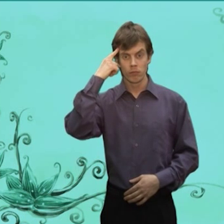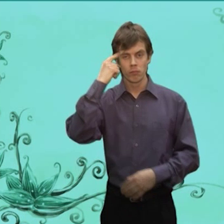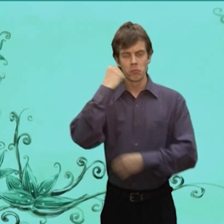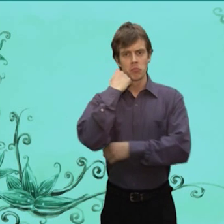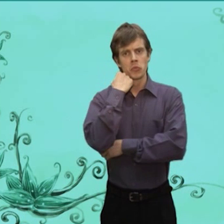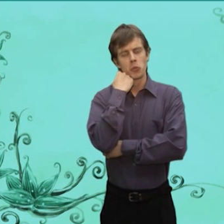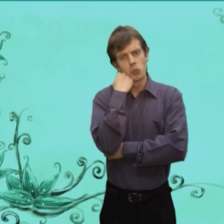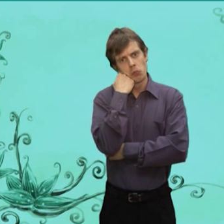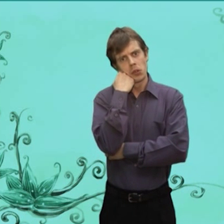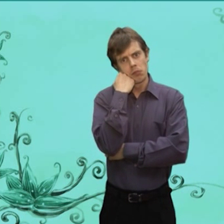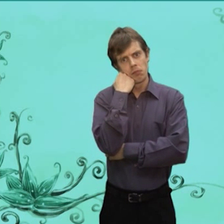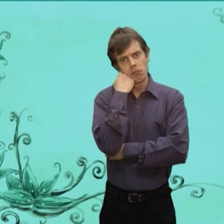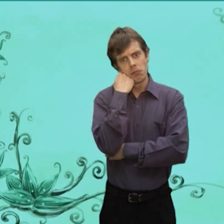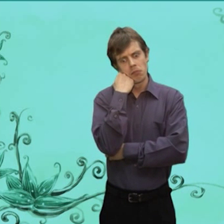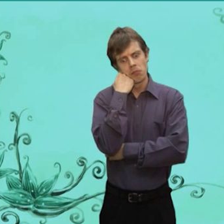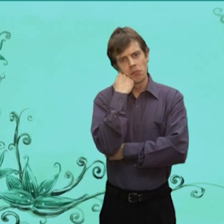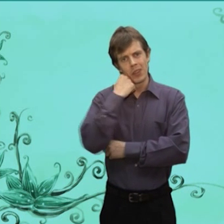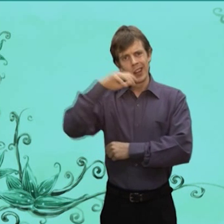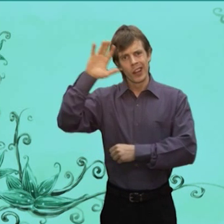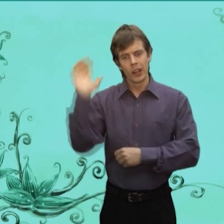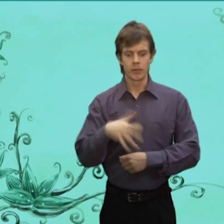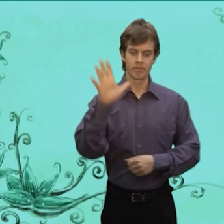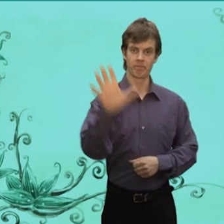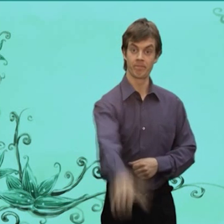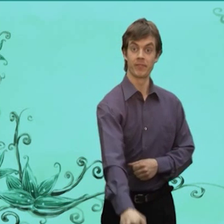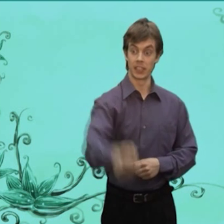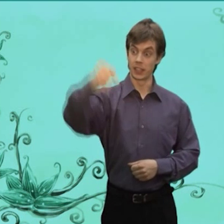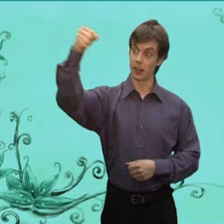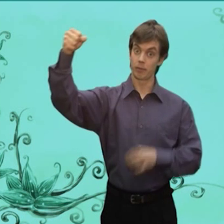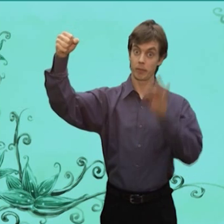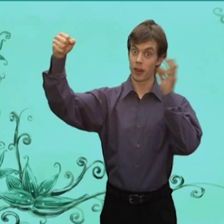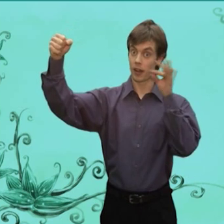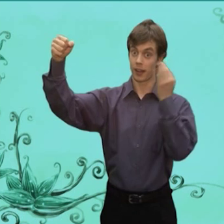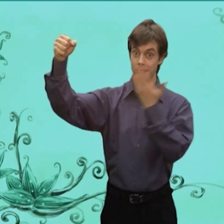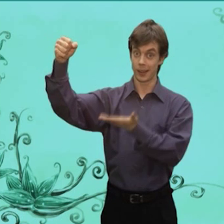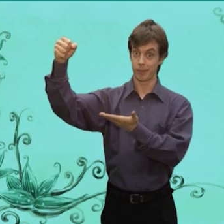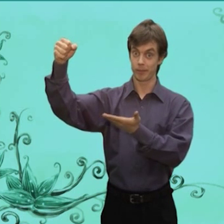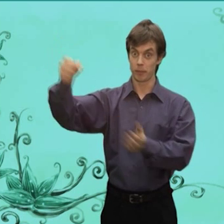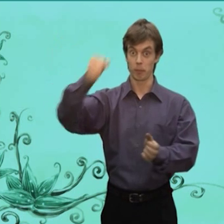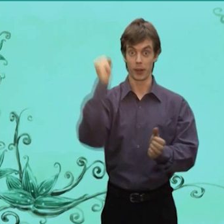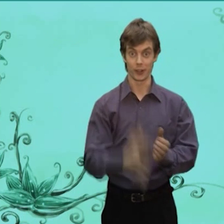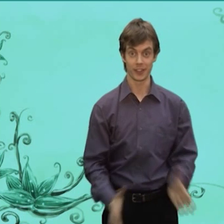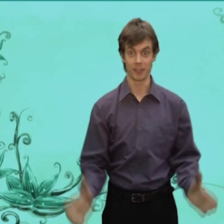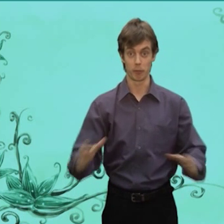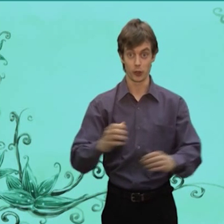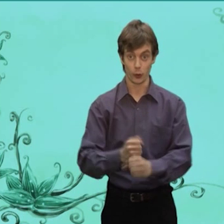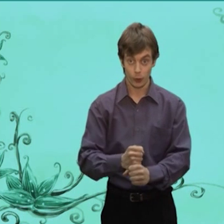думал, думал Взял кота Посадил в мешок